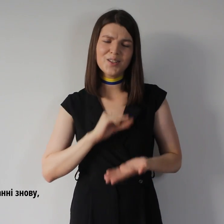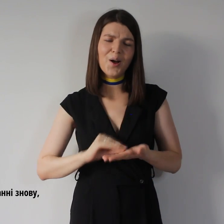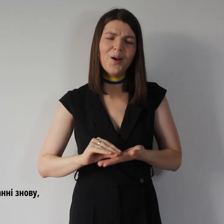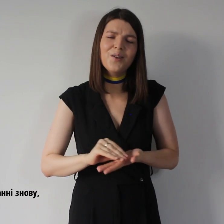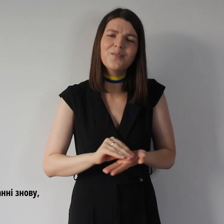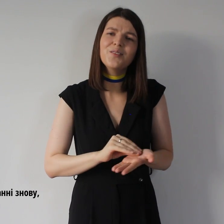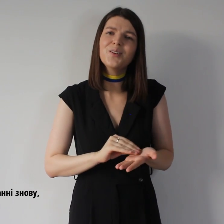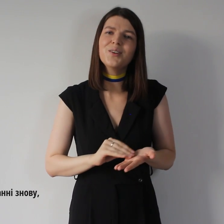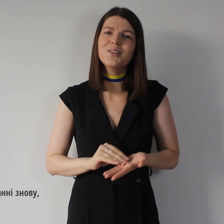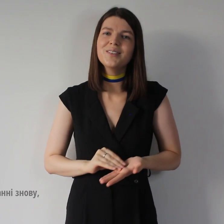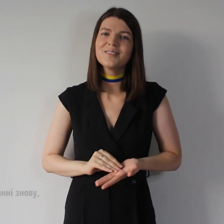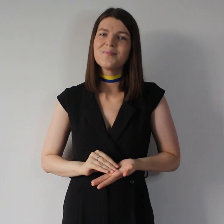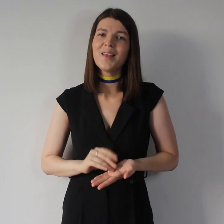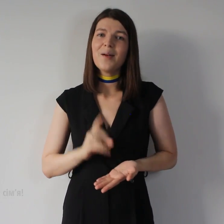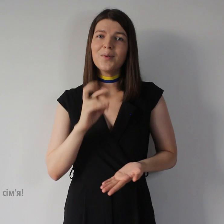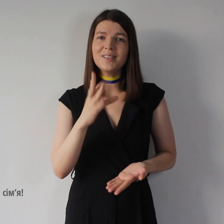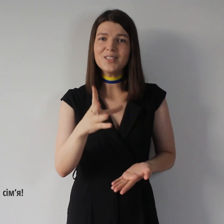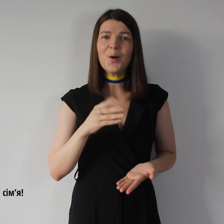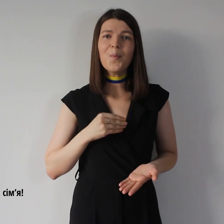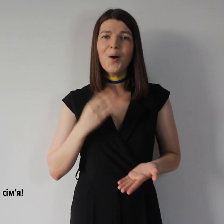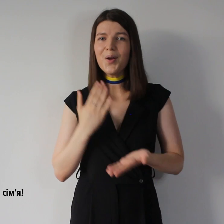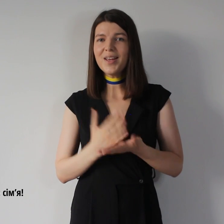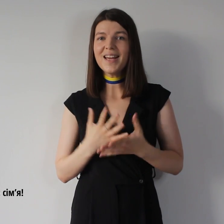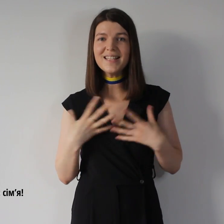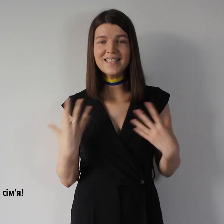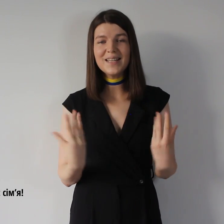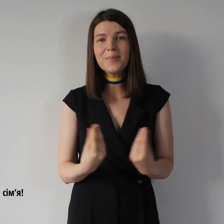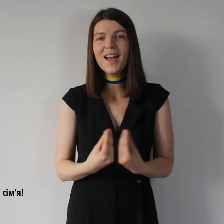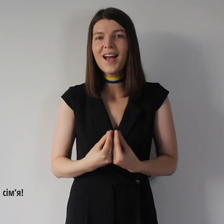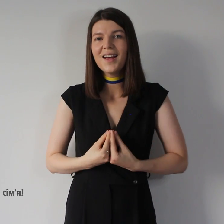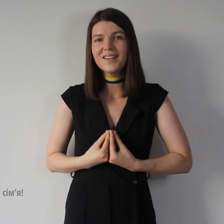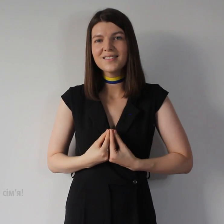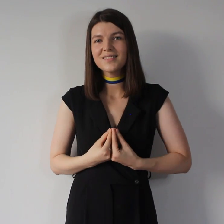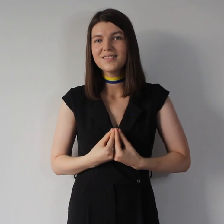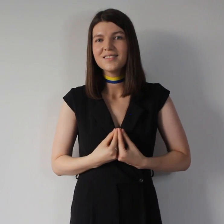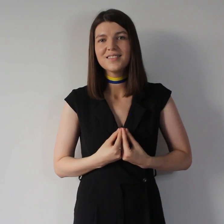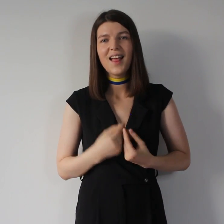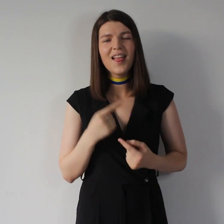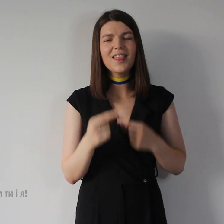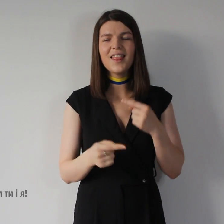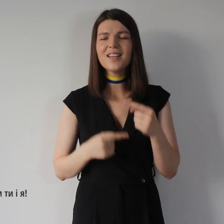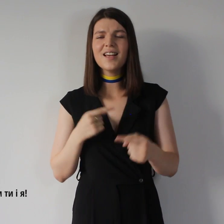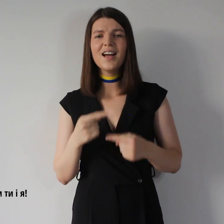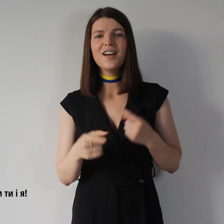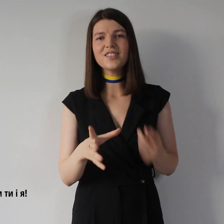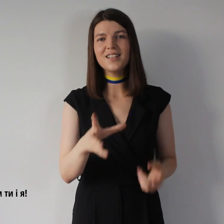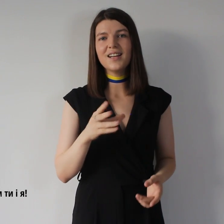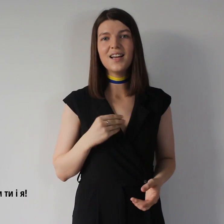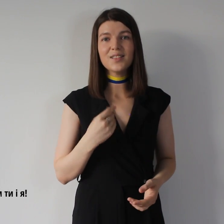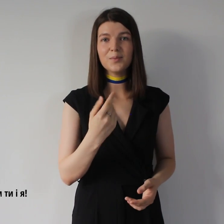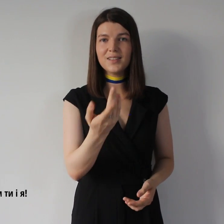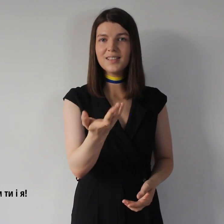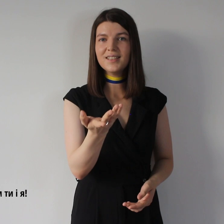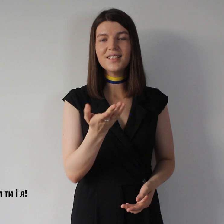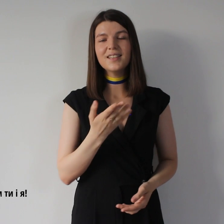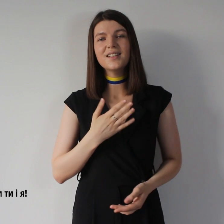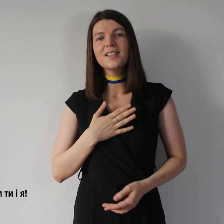знову Бо ми з тобою є сім'я Назавжди разом ти і